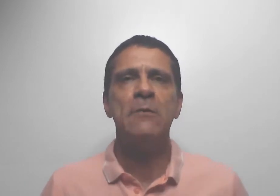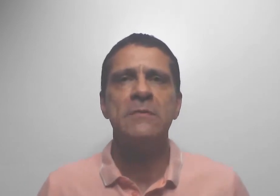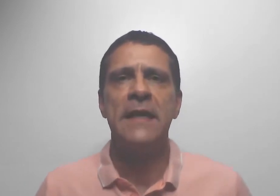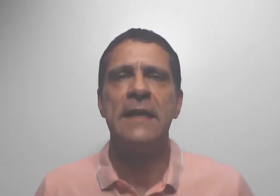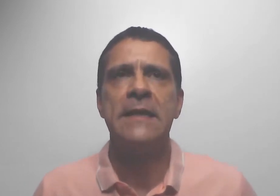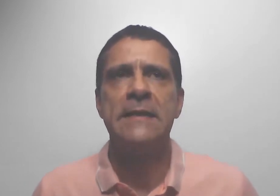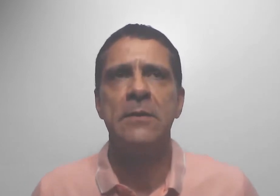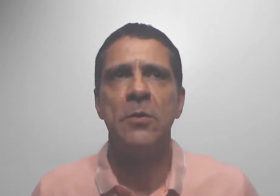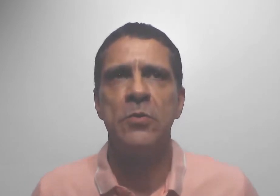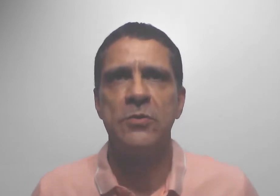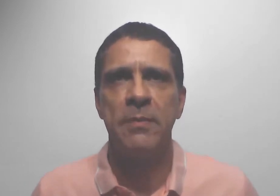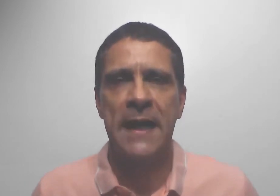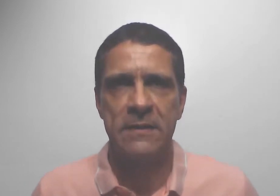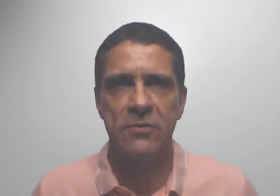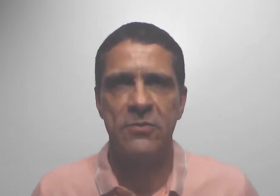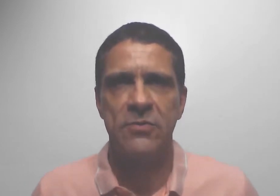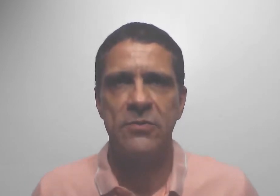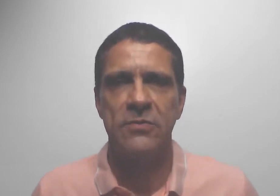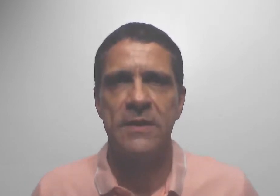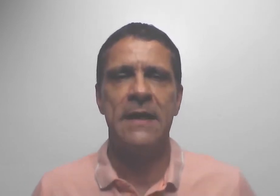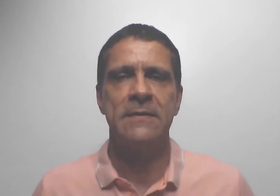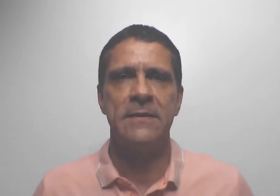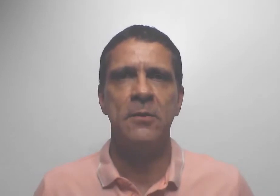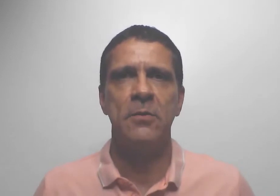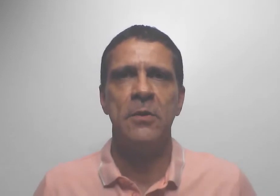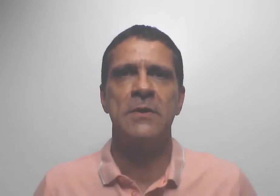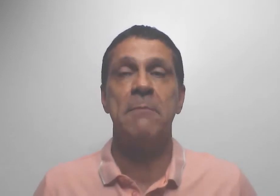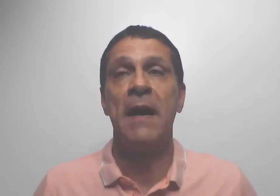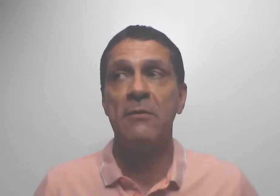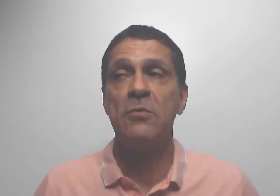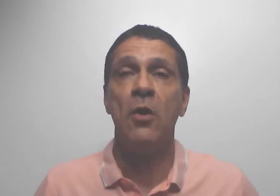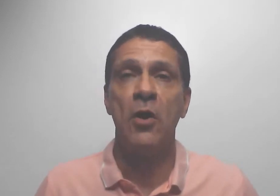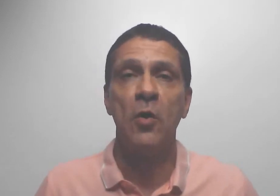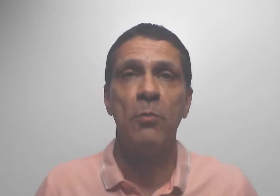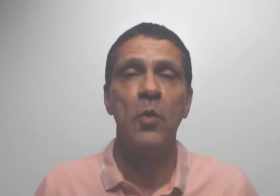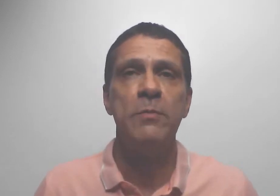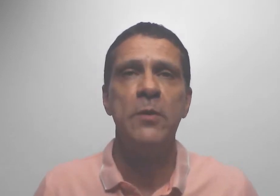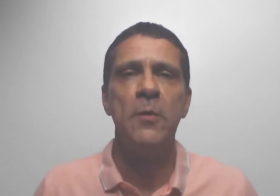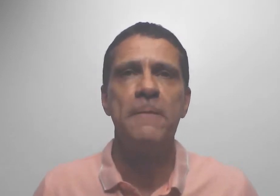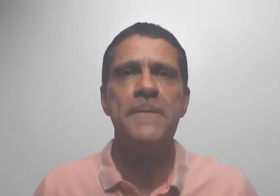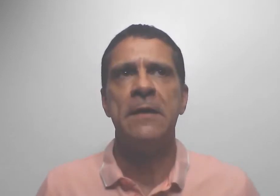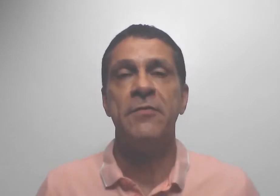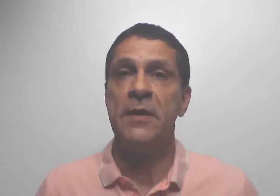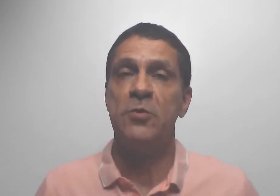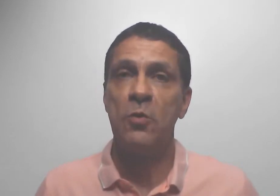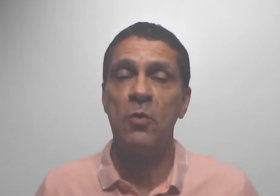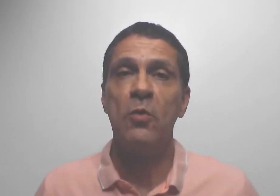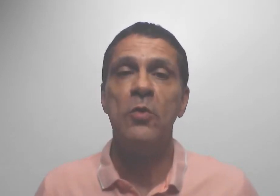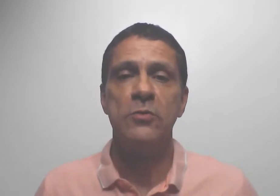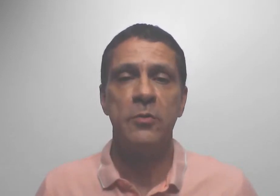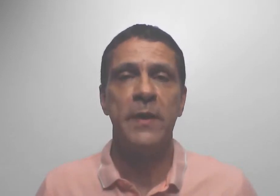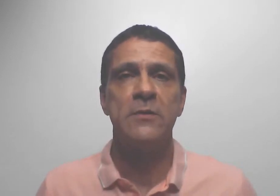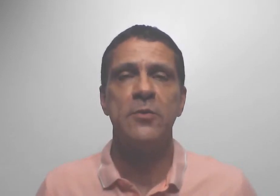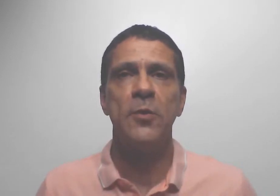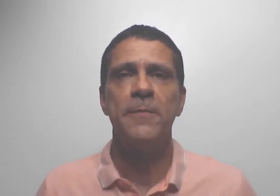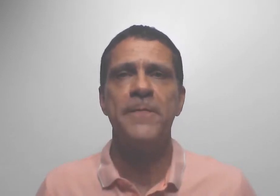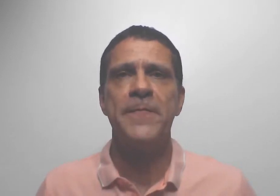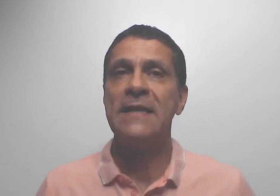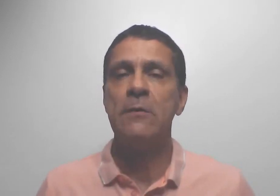não tem os braços. Ela nasceu, eu trabalho no órgão público, e ela fez o concurso, passou, e ela